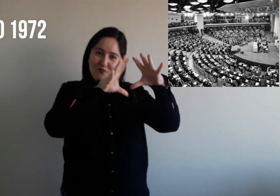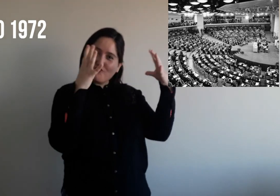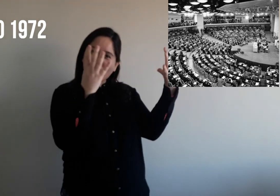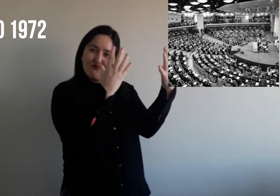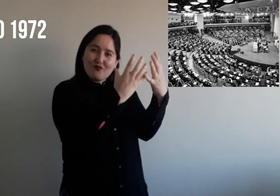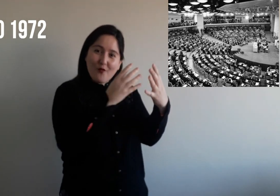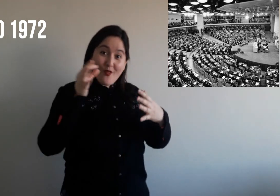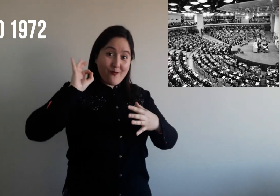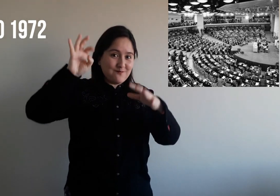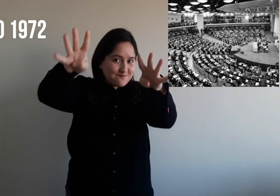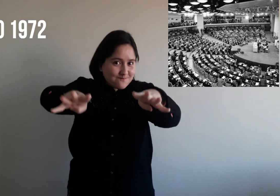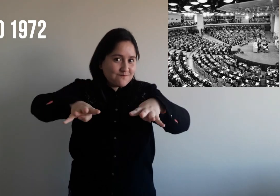países de todo el mundo.